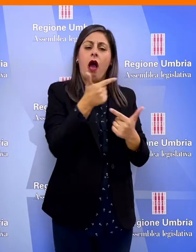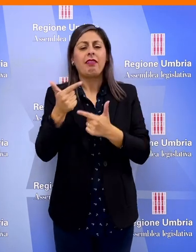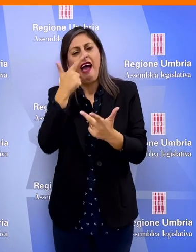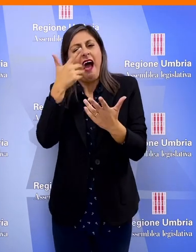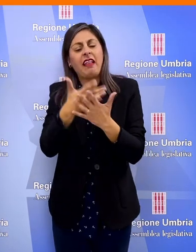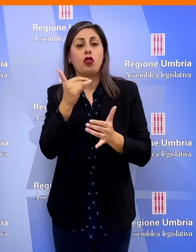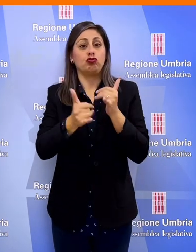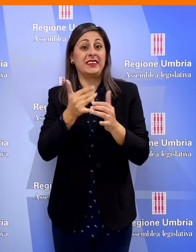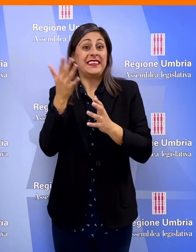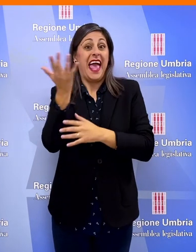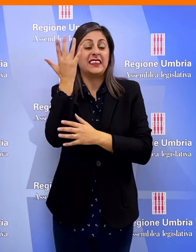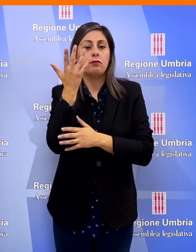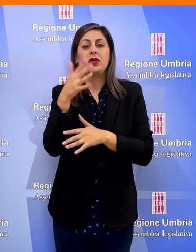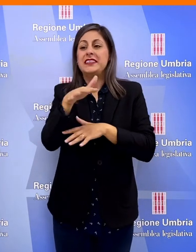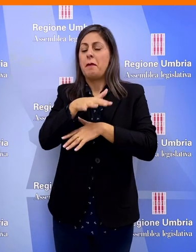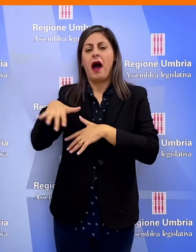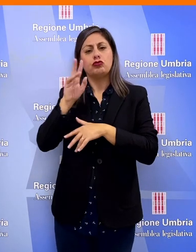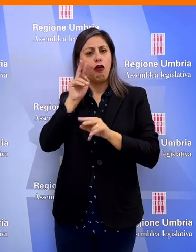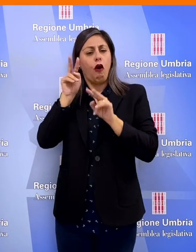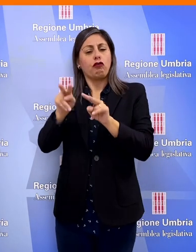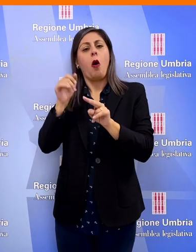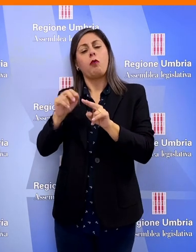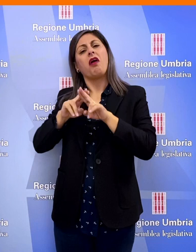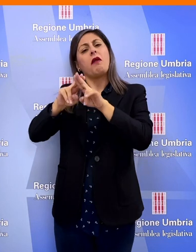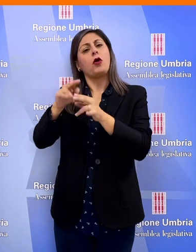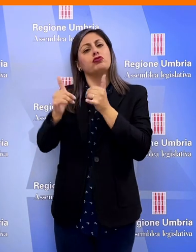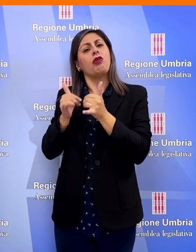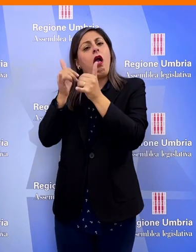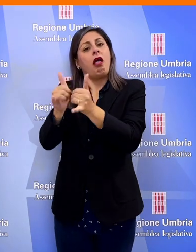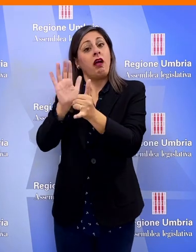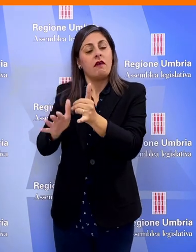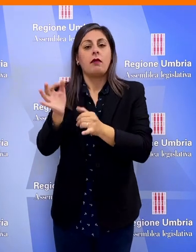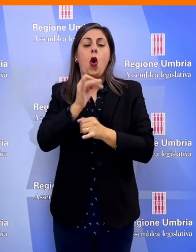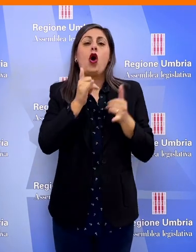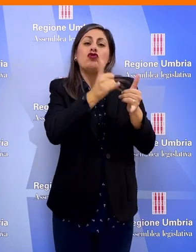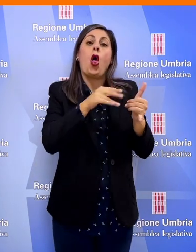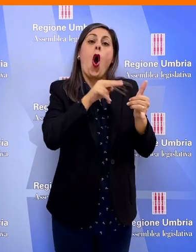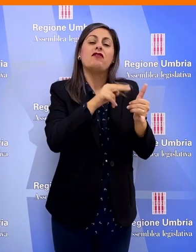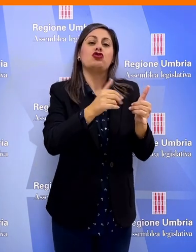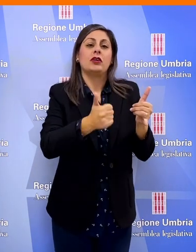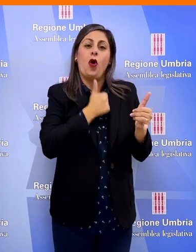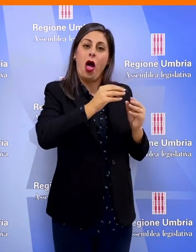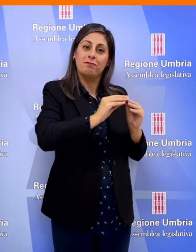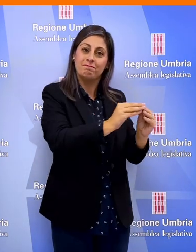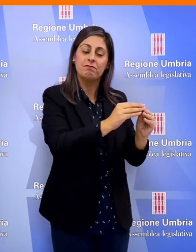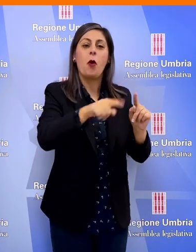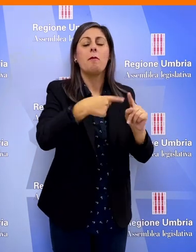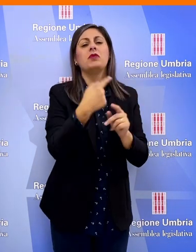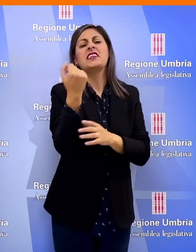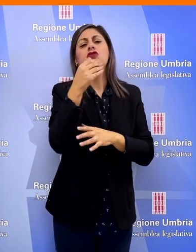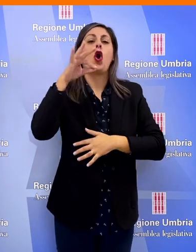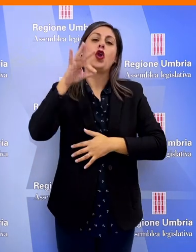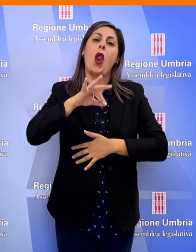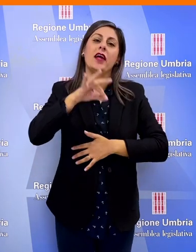servizi per i ciclisti, quali ad esempio spazi controllati per il deposito delle biciclette, ciclo-officina self-service e